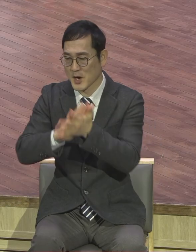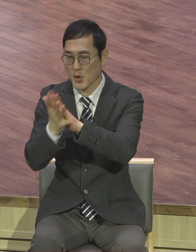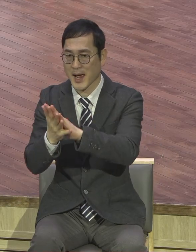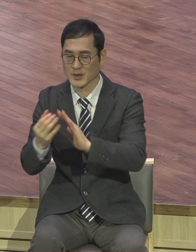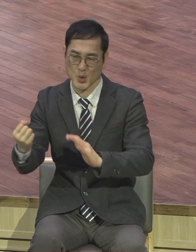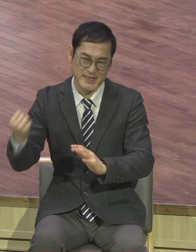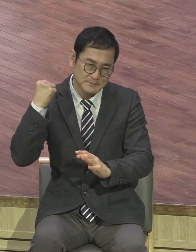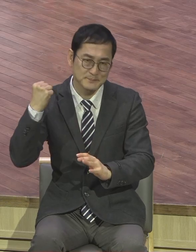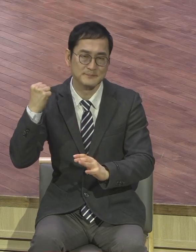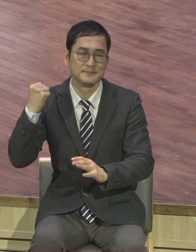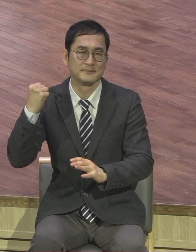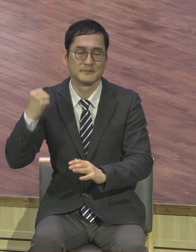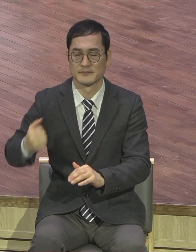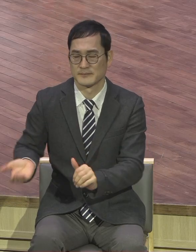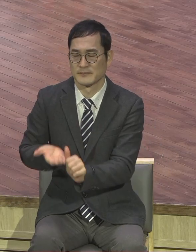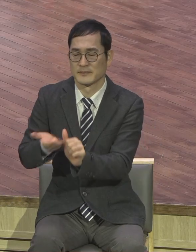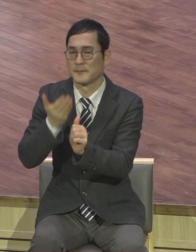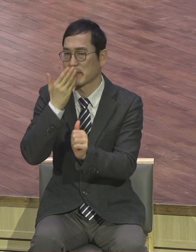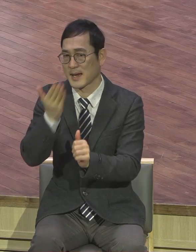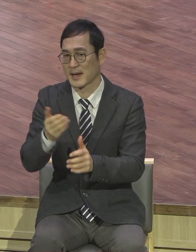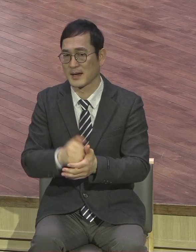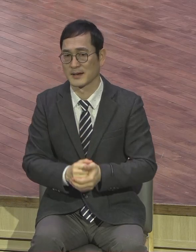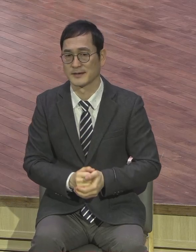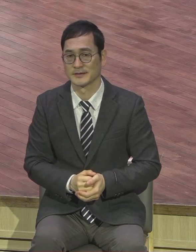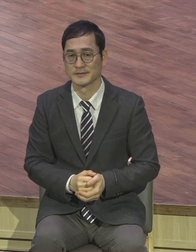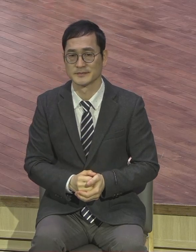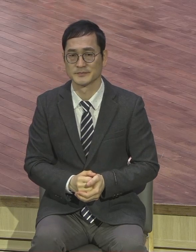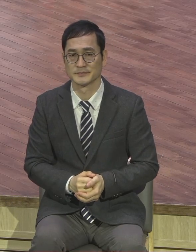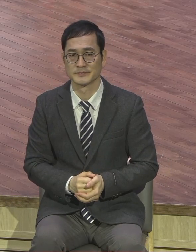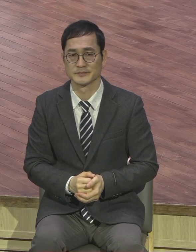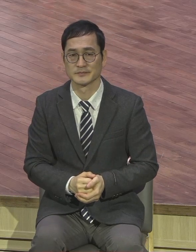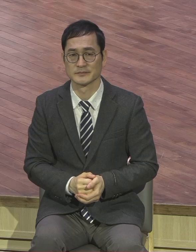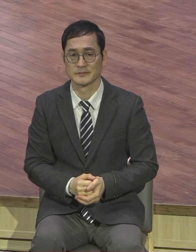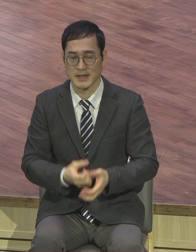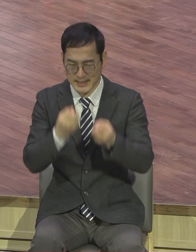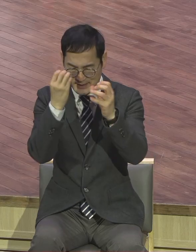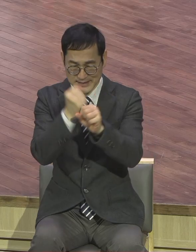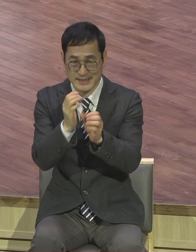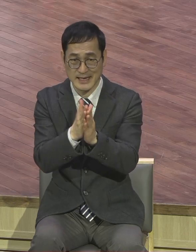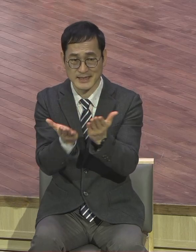영적 문제 디오피 세상 현장을 변화시키는 상식이 3장 이전의 상태로